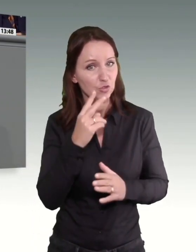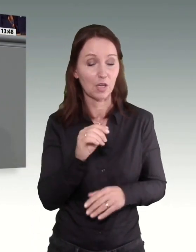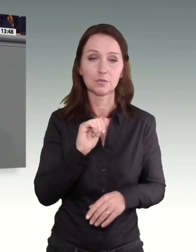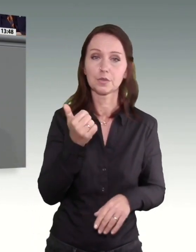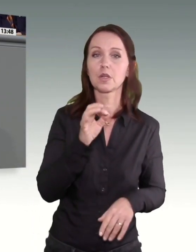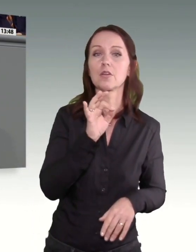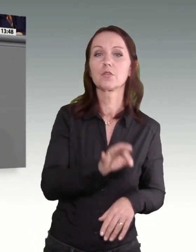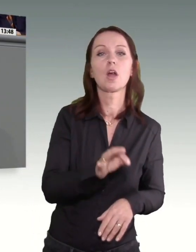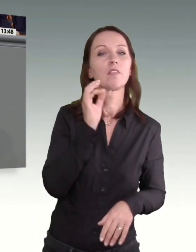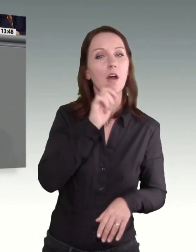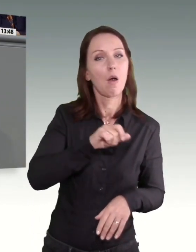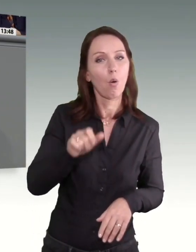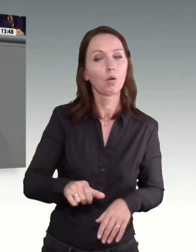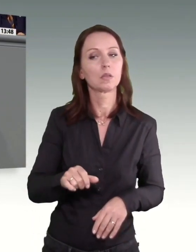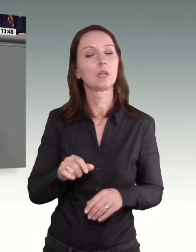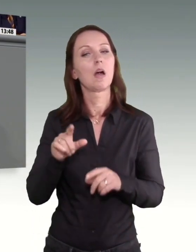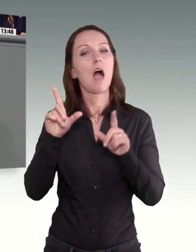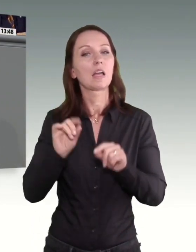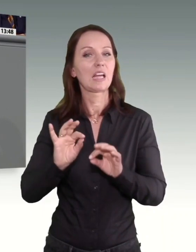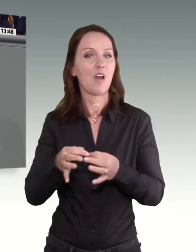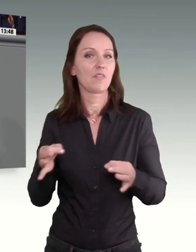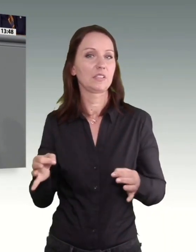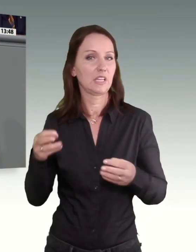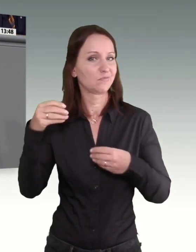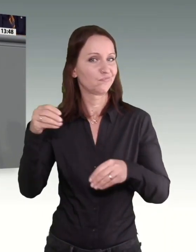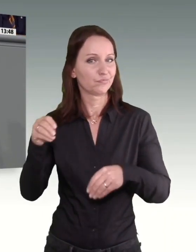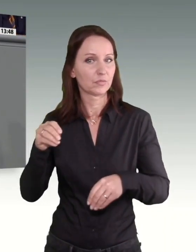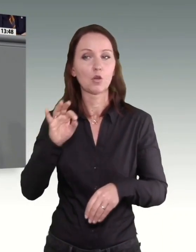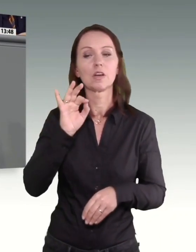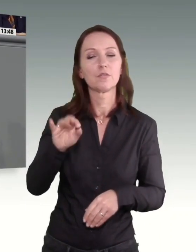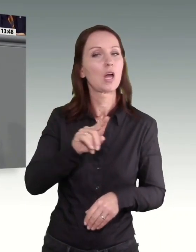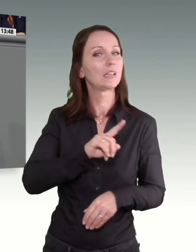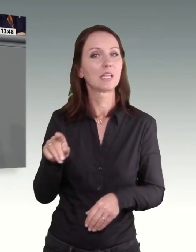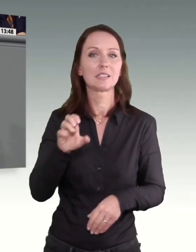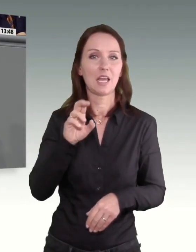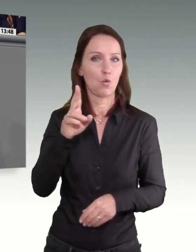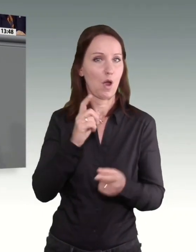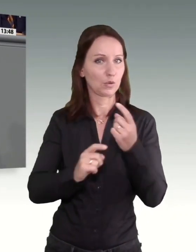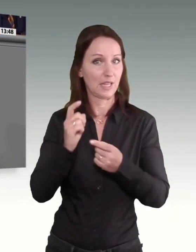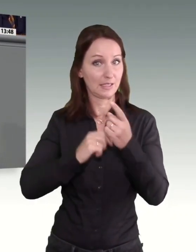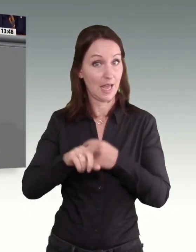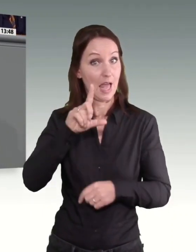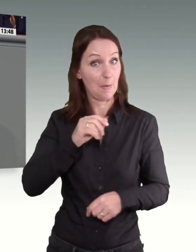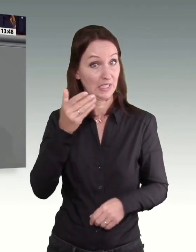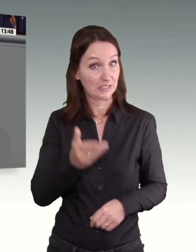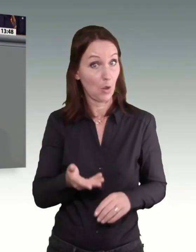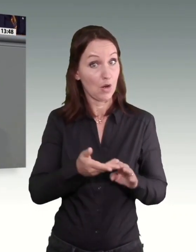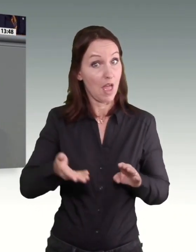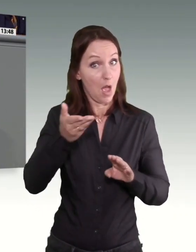für Geringqualifizierte und für Nicht-EU-Ausländer die Erhöhung des Mindestlohnes tatsächlich zu